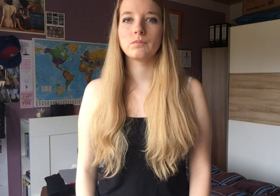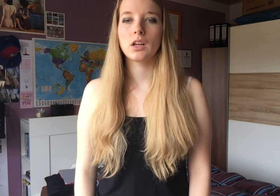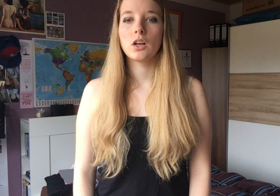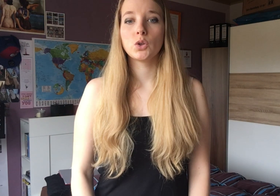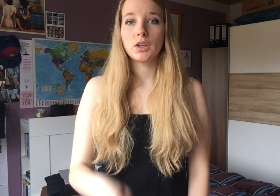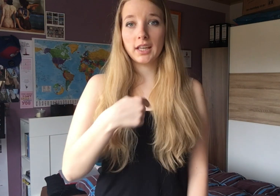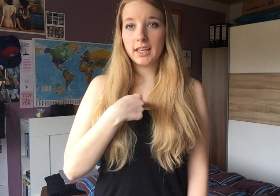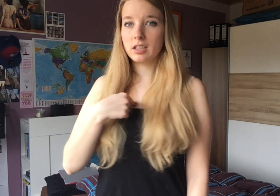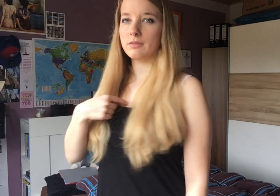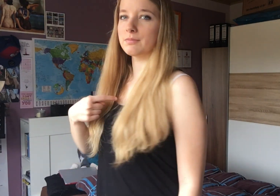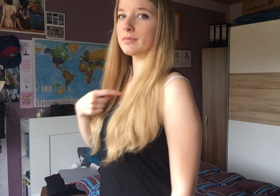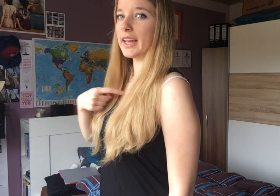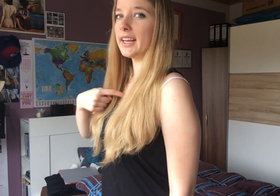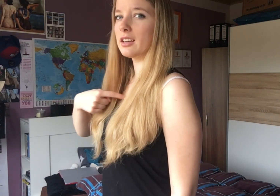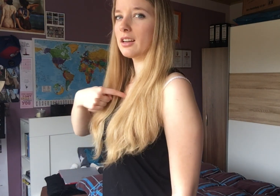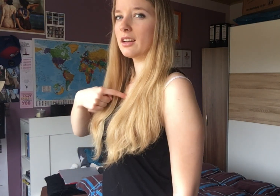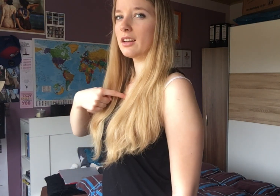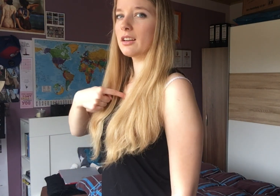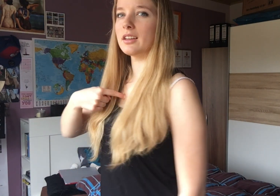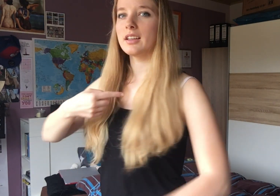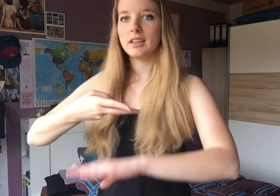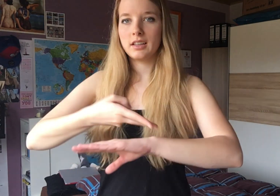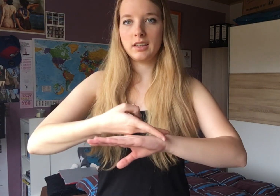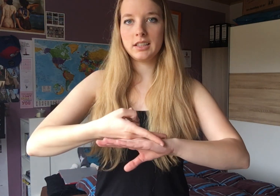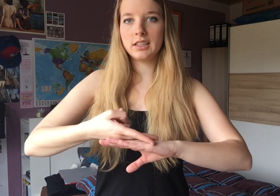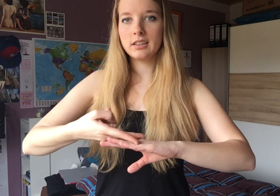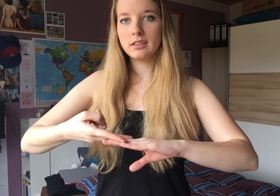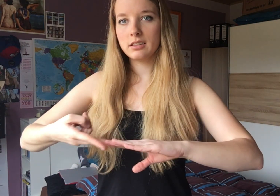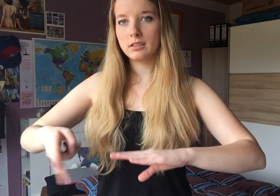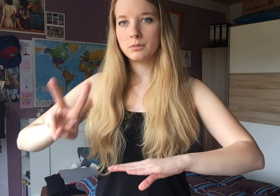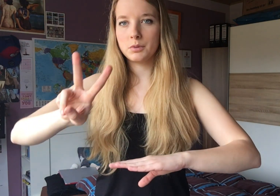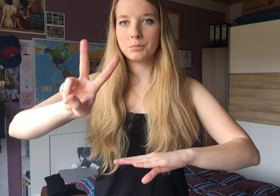Ich, ich liege in